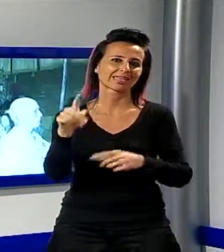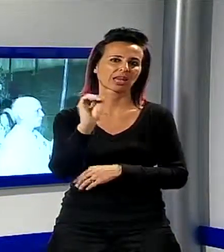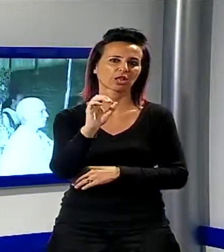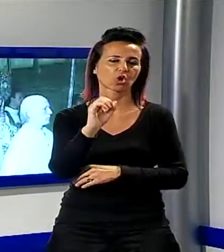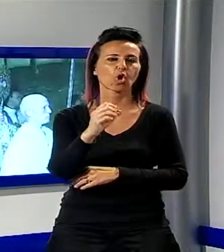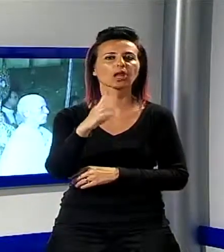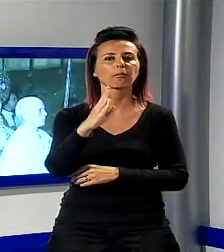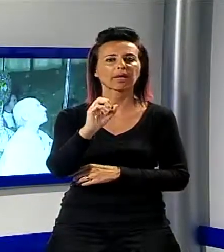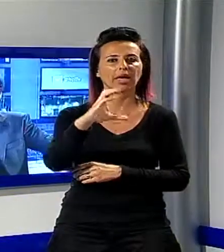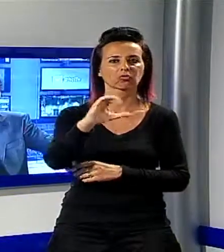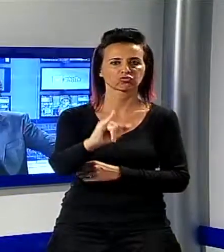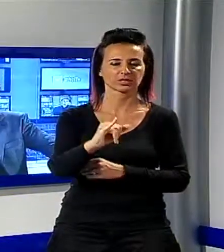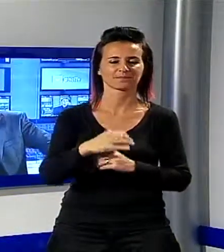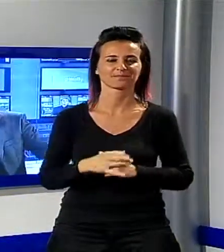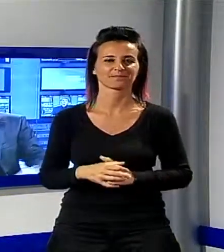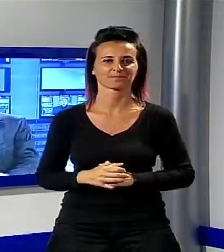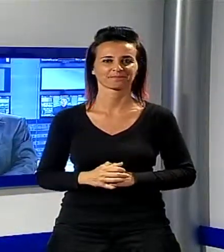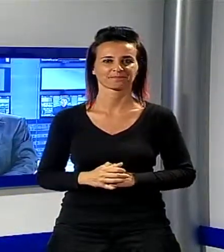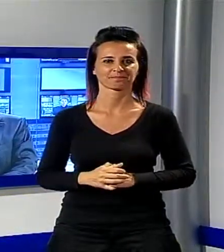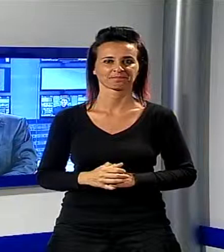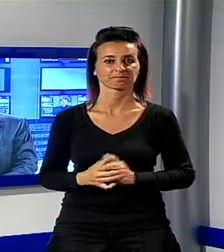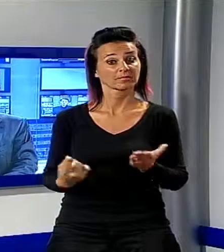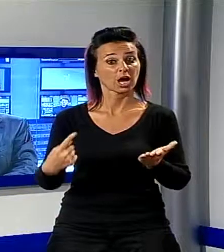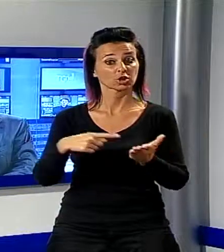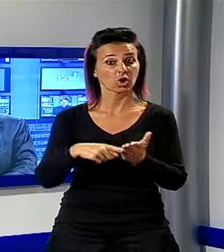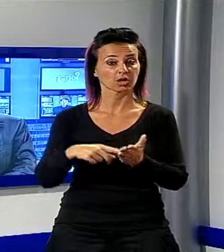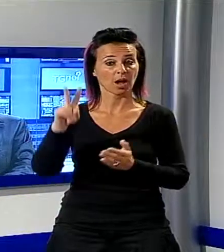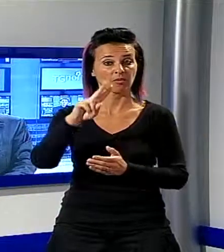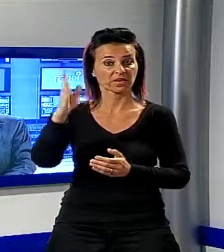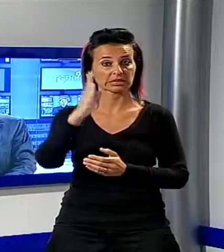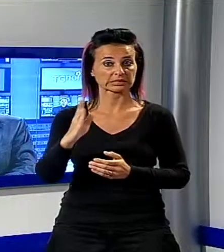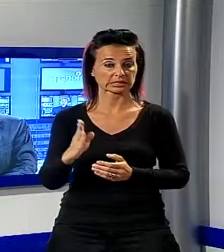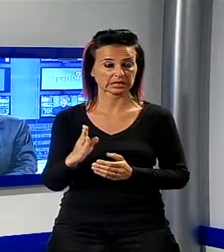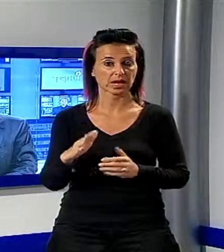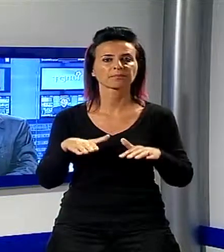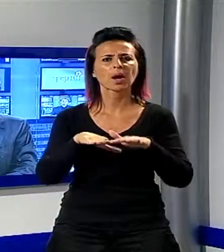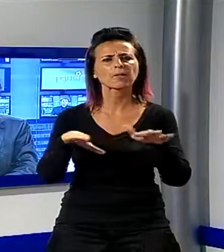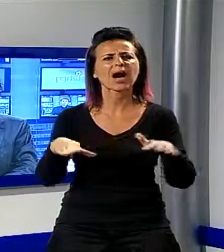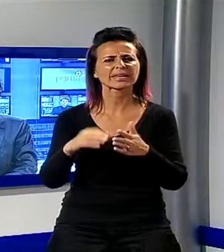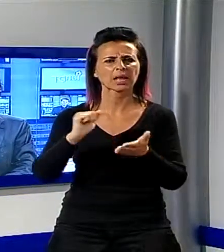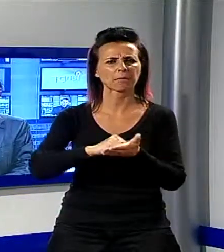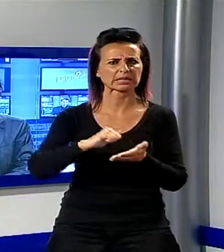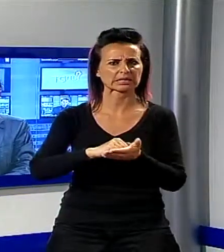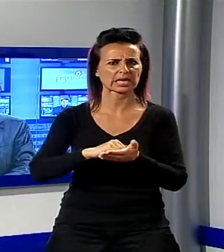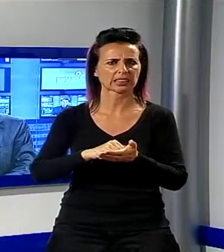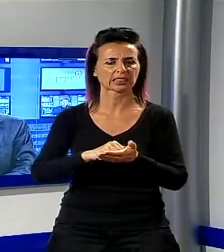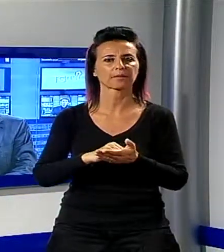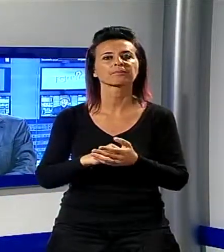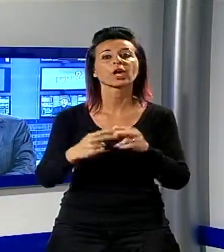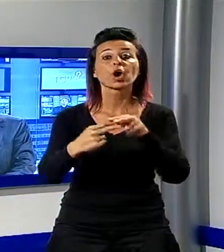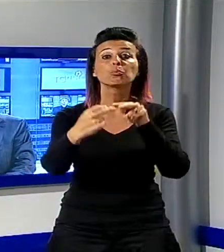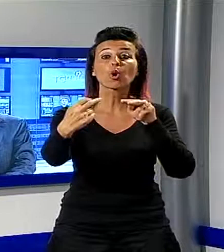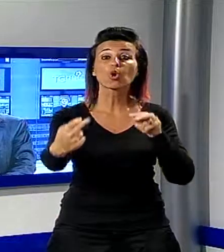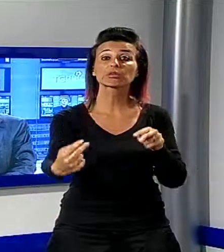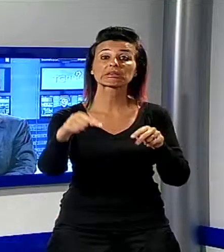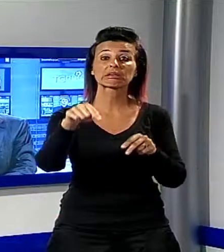Stefano Pernacchi. Ritorniamo in Versiglia a Marina di Petrasanta dove il Pontile